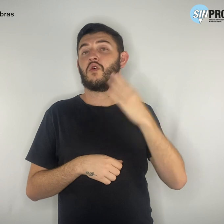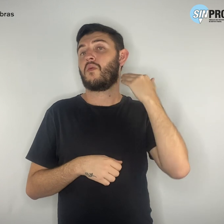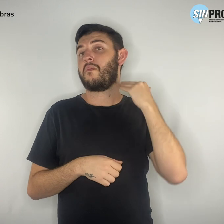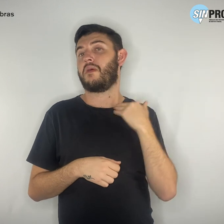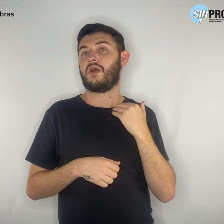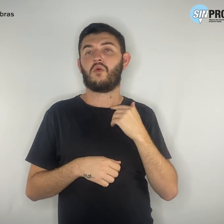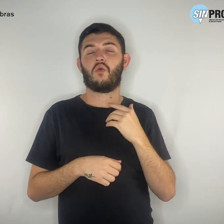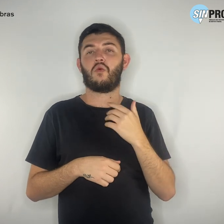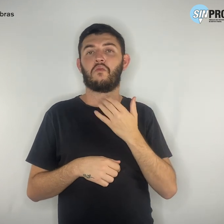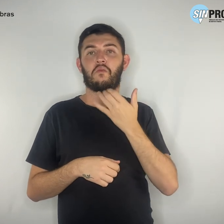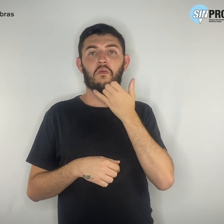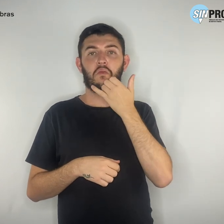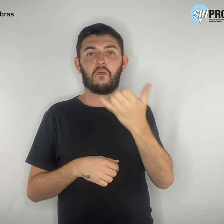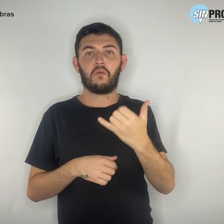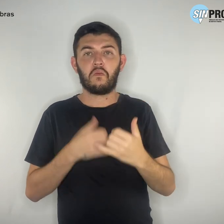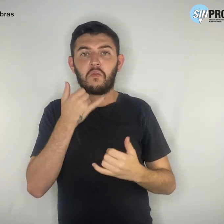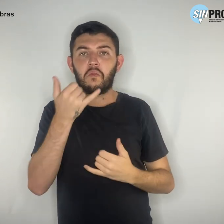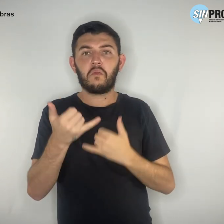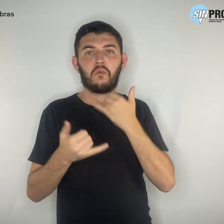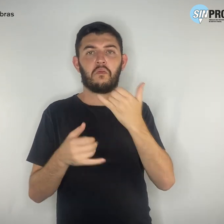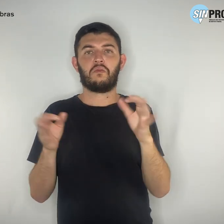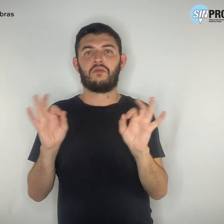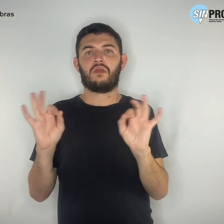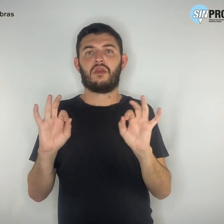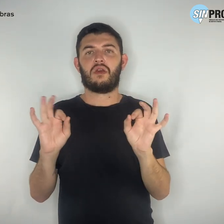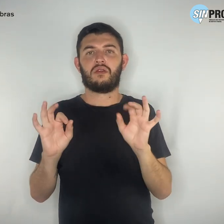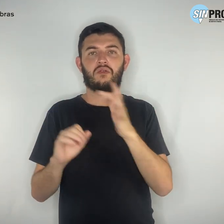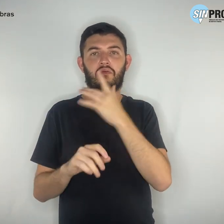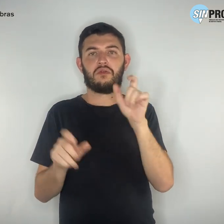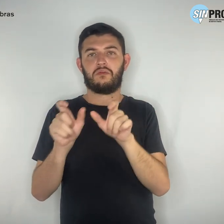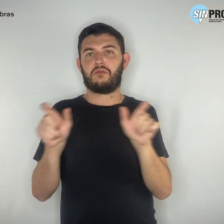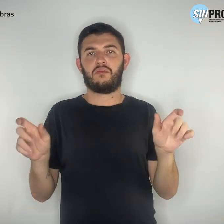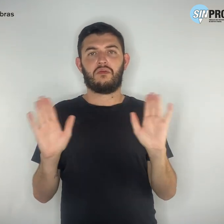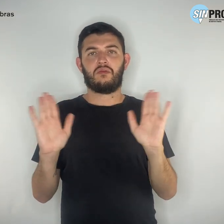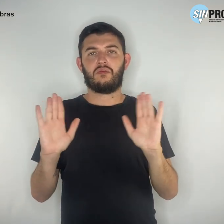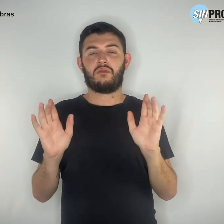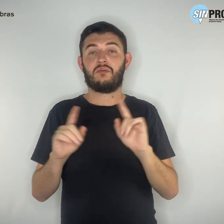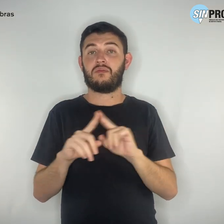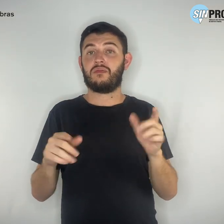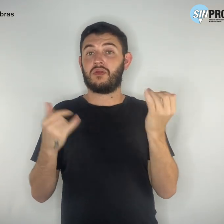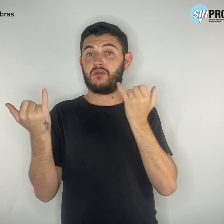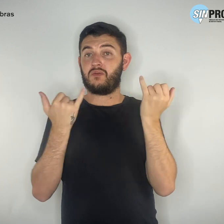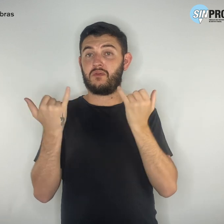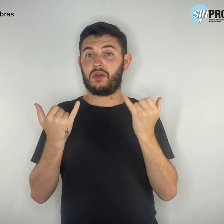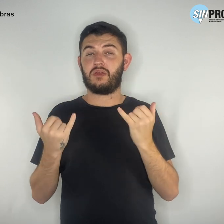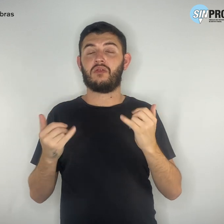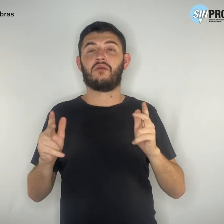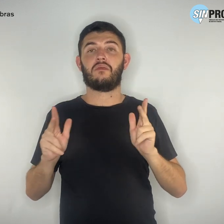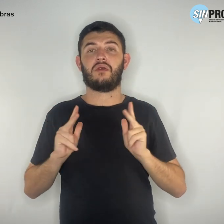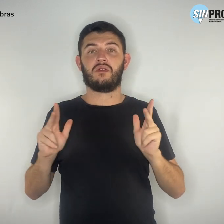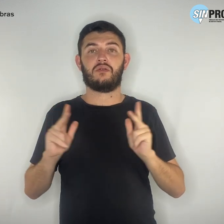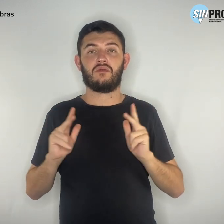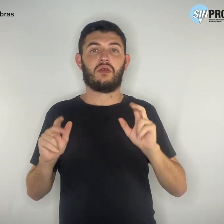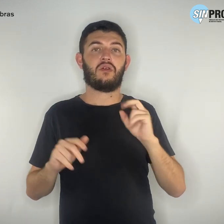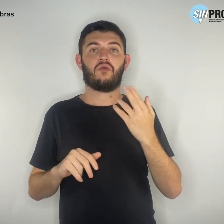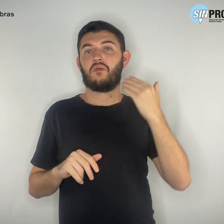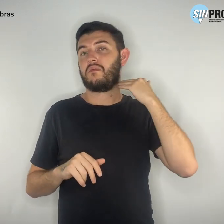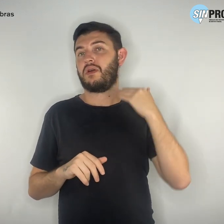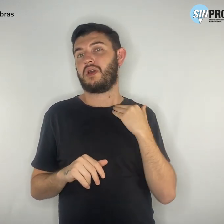contato por telefone com correntistas Dados pessoais e bancários, de forma alguma,